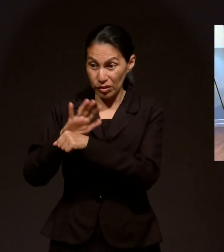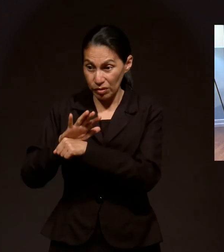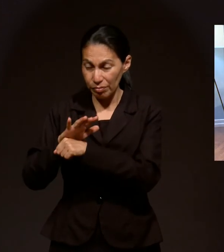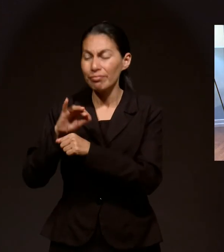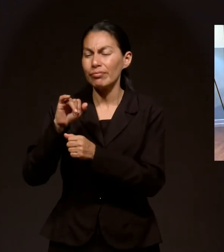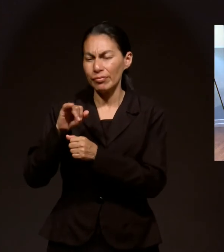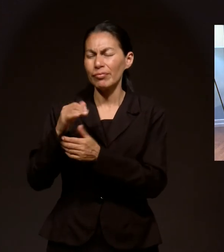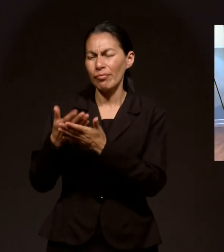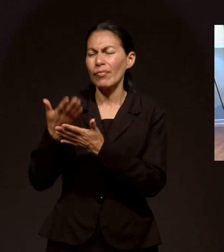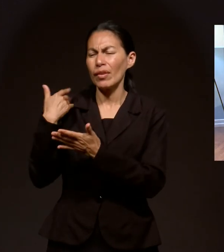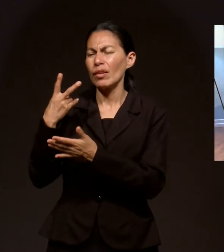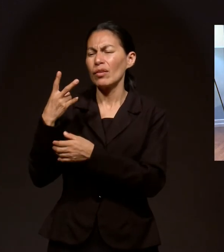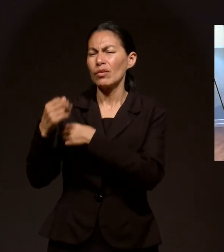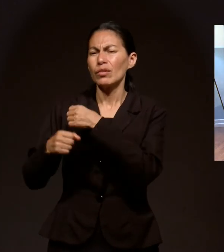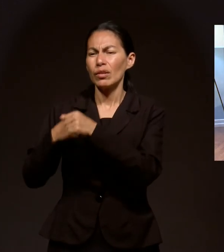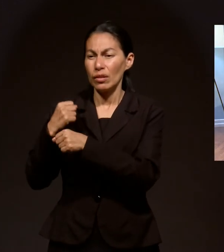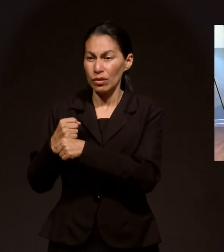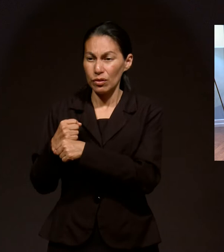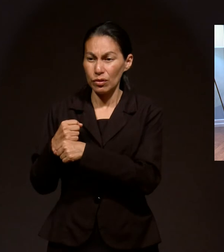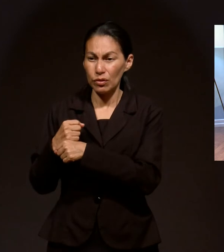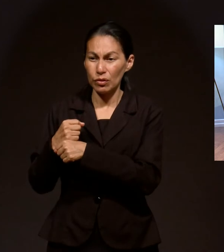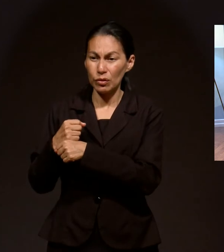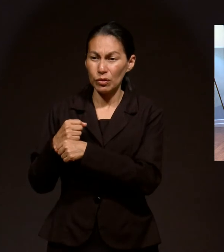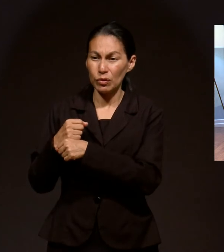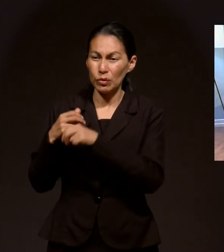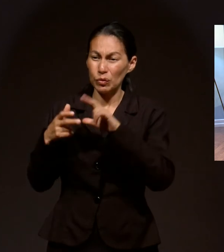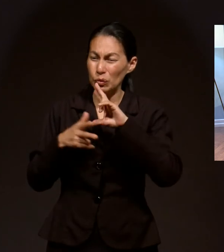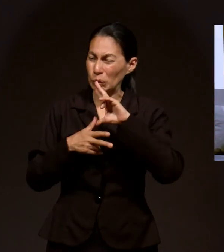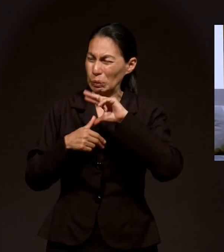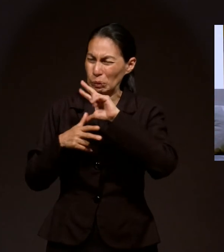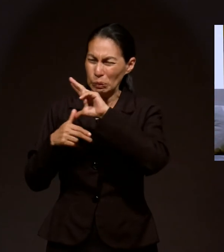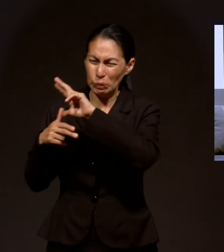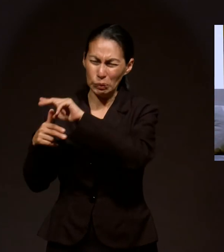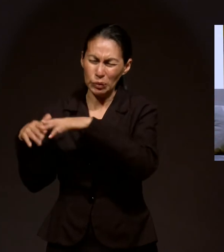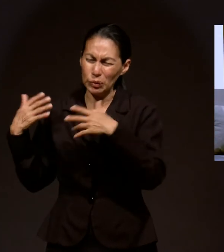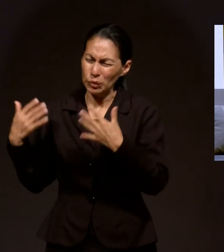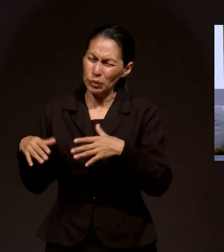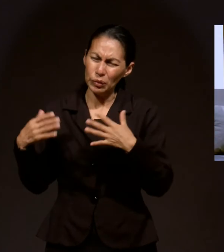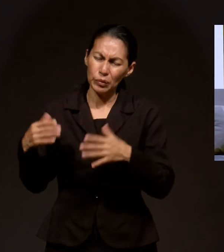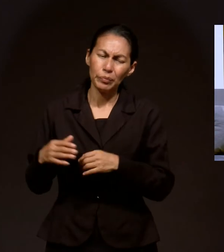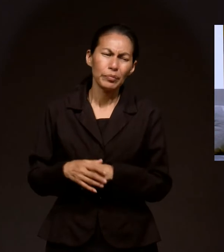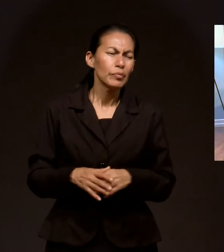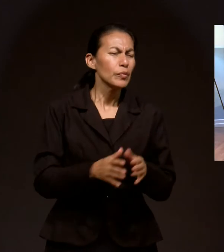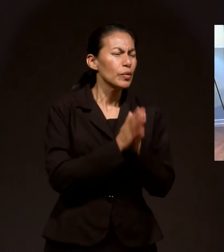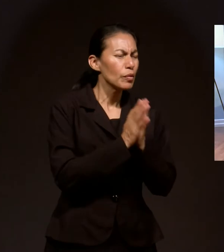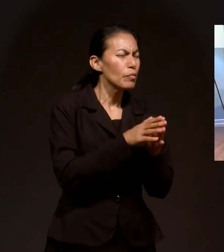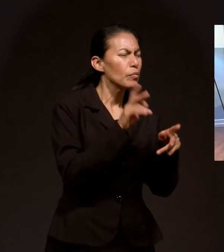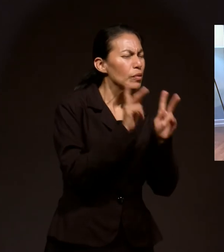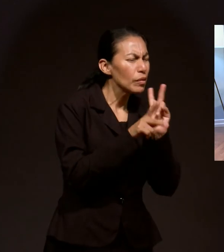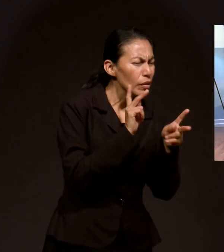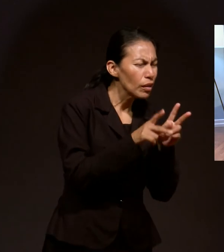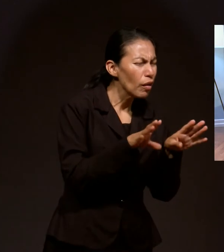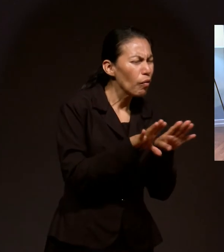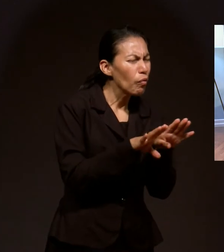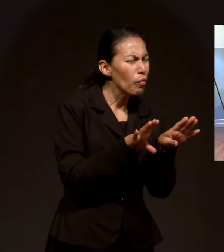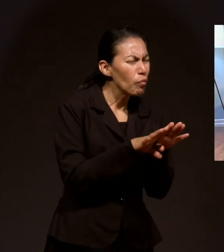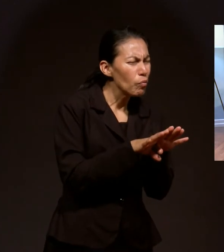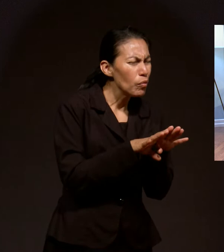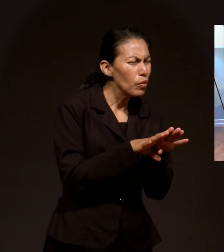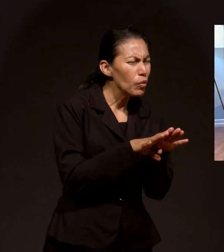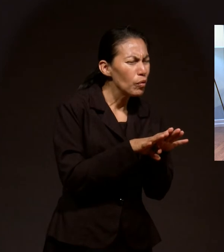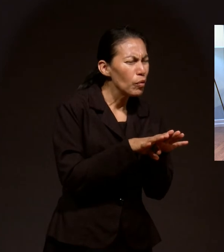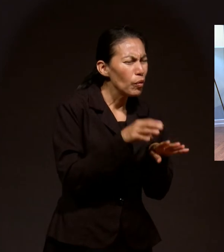plena pandemia. ya vamos a cumplir dos años. estábamos en plena pandemia. Exactamente. Cuéntanos algo de cómo la